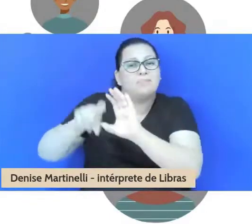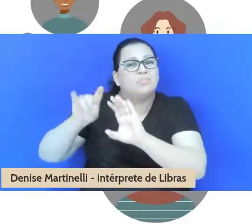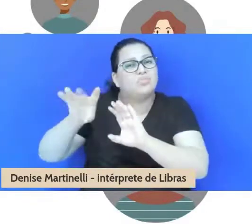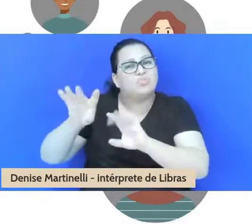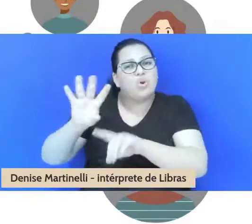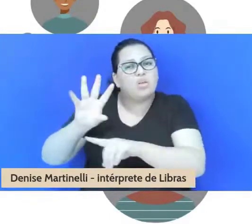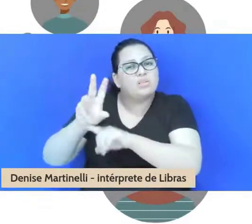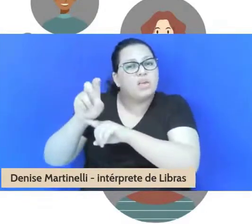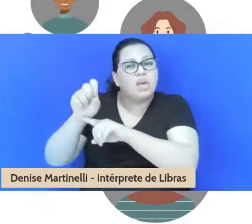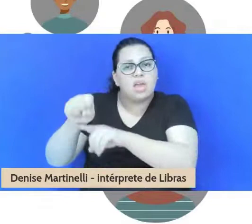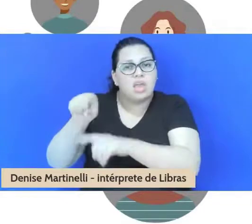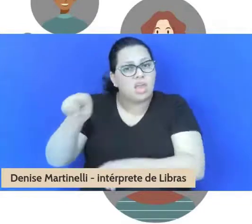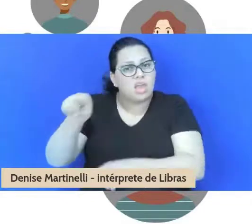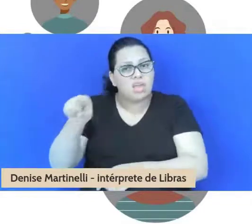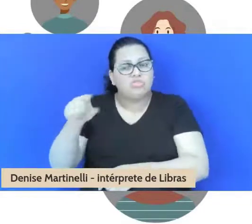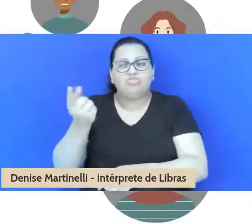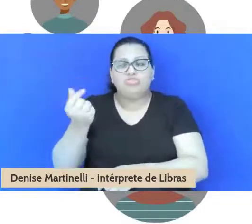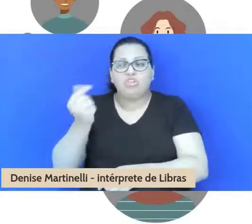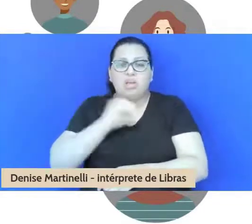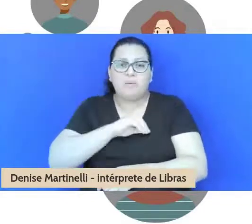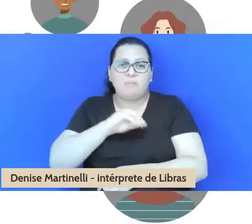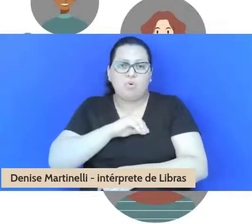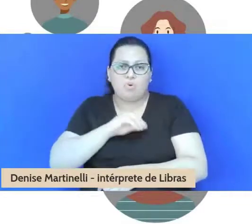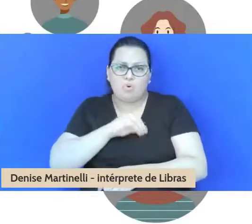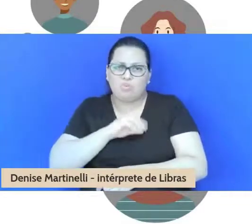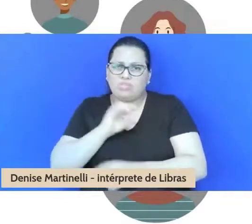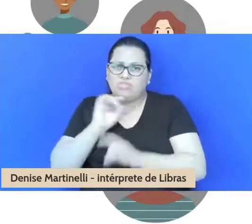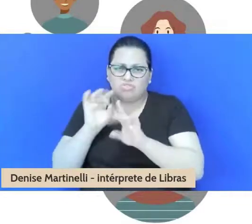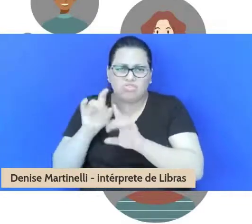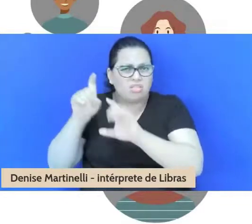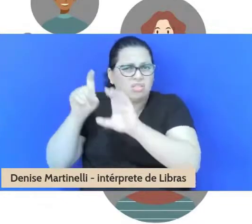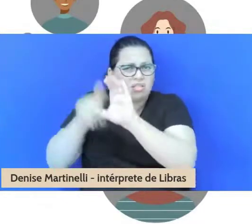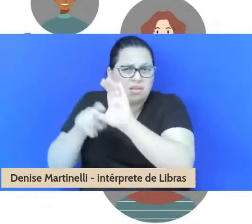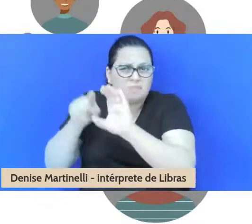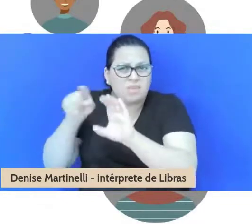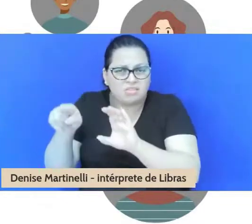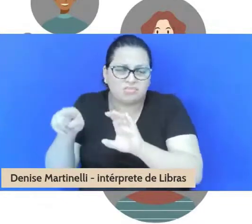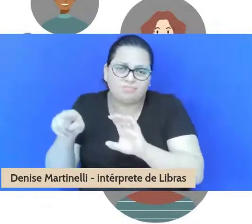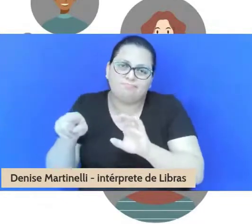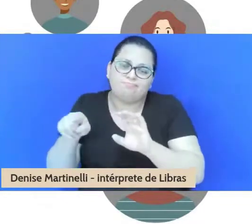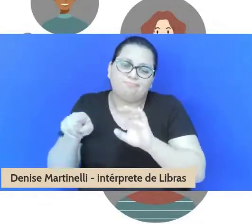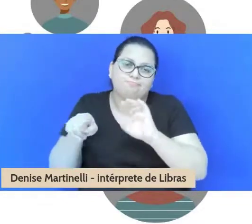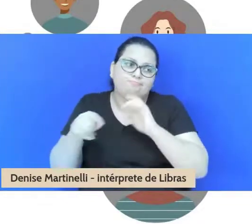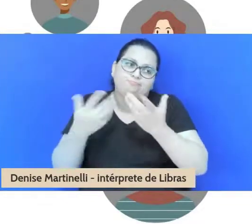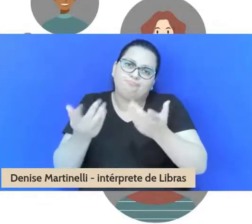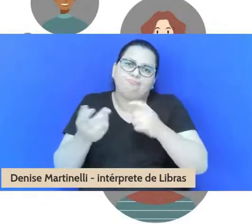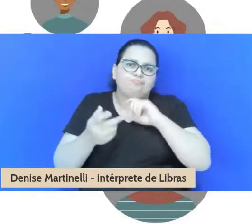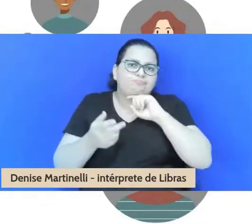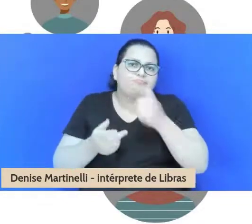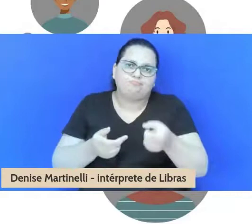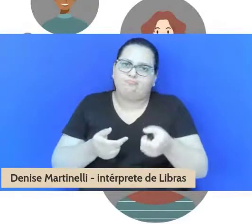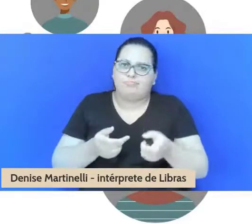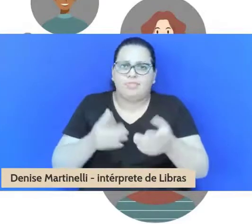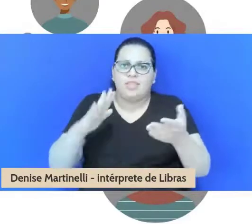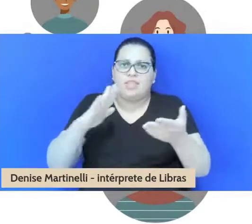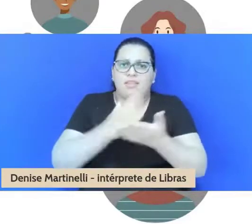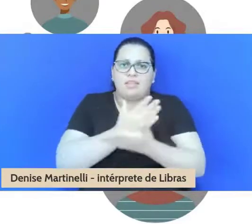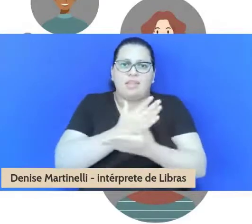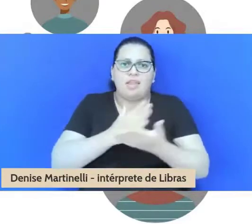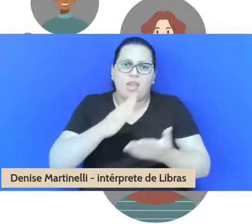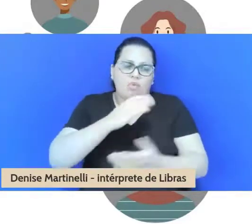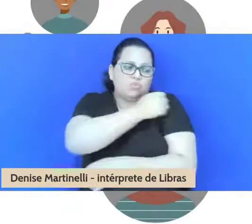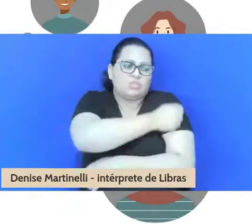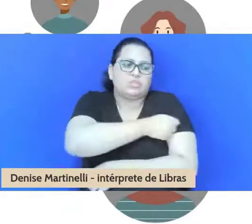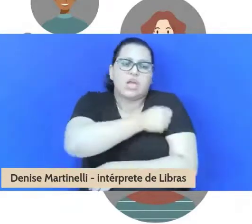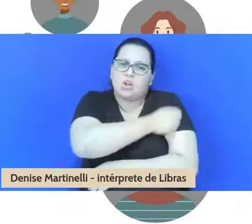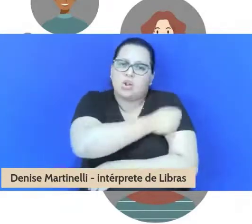dos nossos bolsistas, todos são excelentes, mas nem todos se encaixam